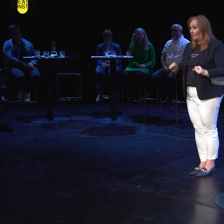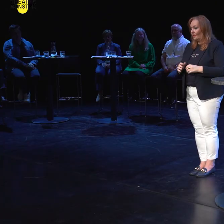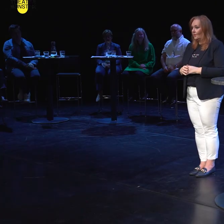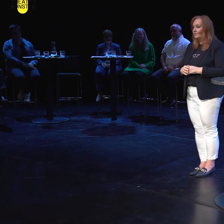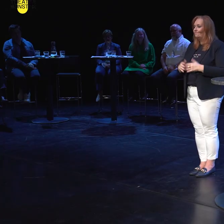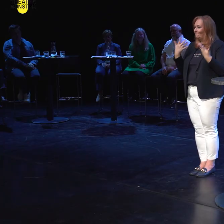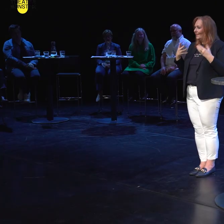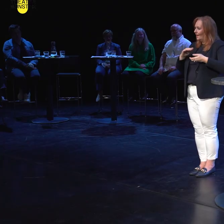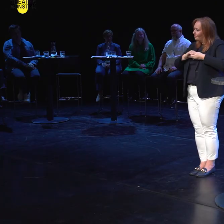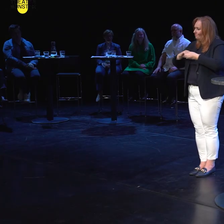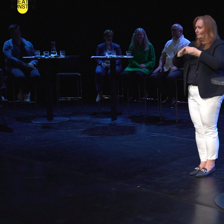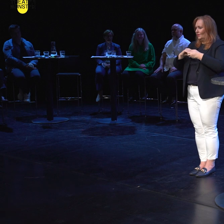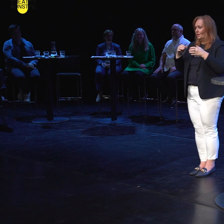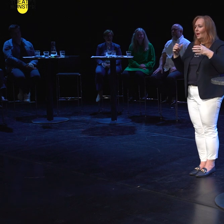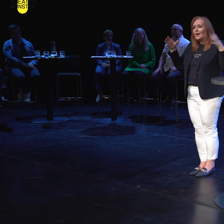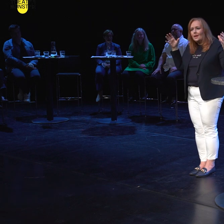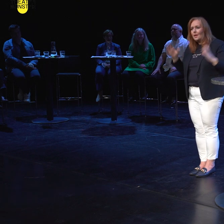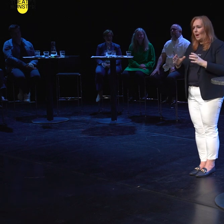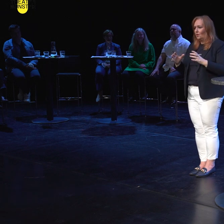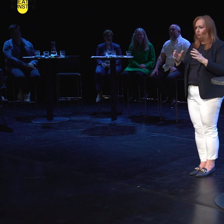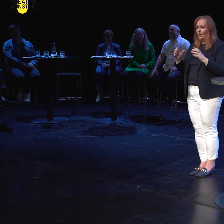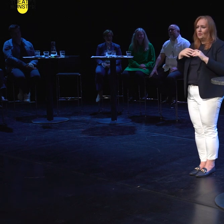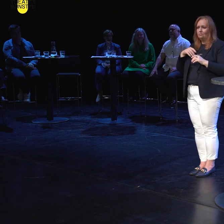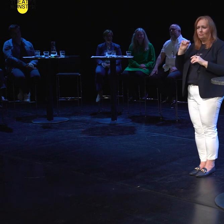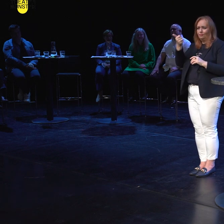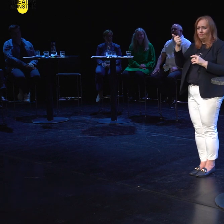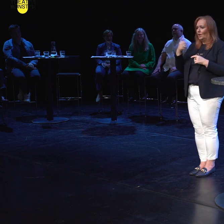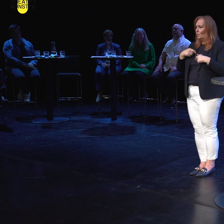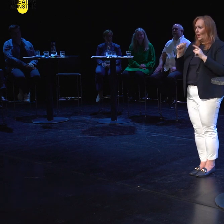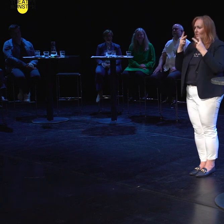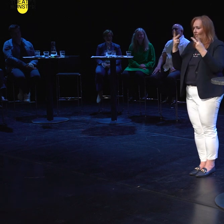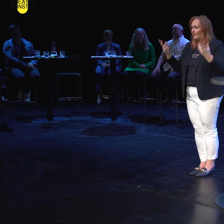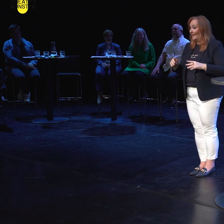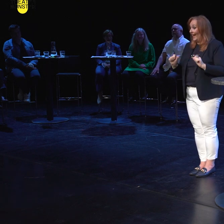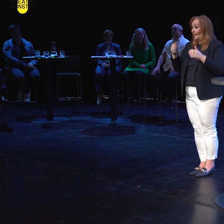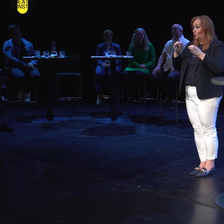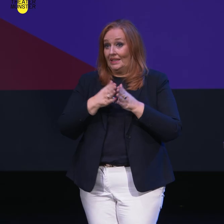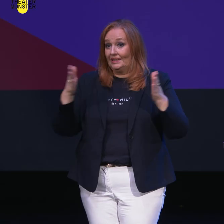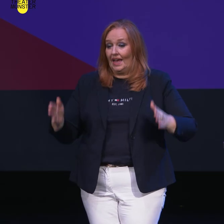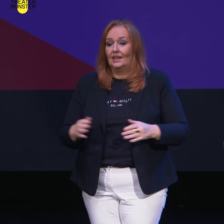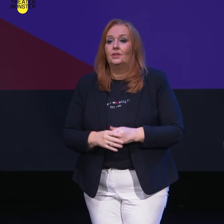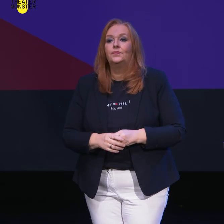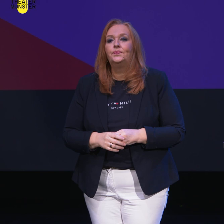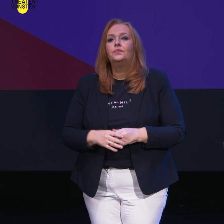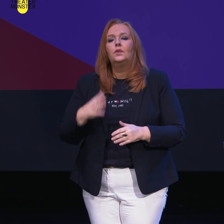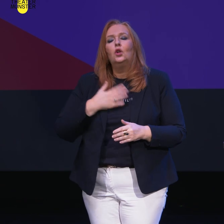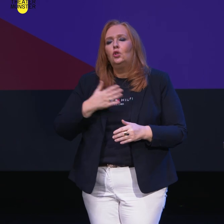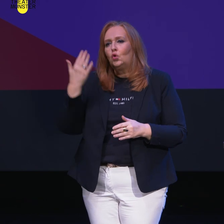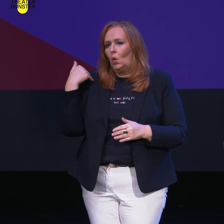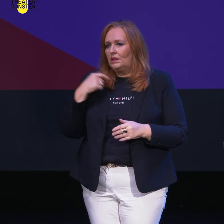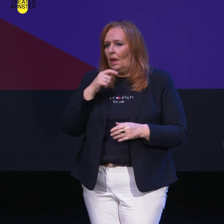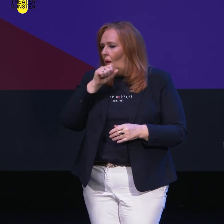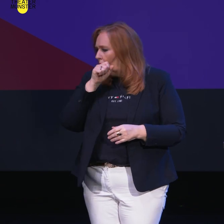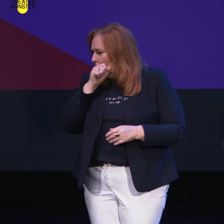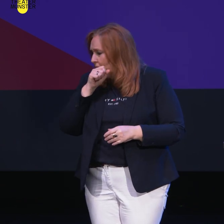Die Kollektive steht im Mittelpunkt. Die Gemeinschaft ist unsere eigentliche Protagonistin in der ersten Spielzeit. Ich sprach schon vorher von